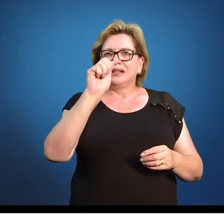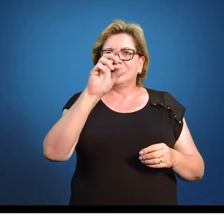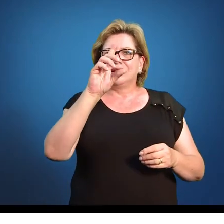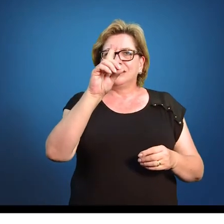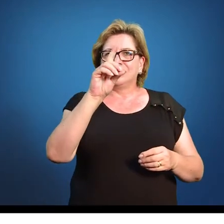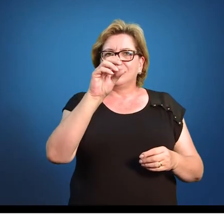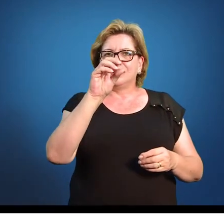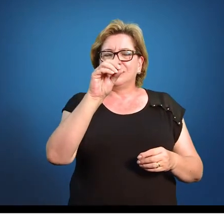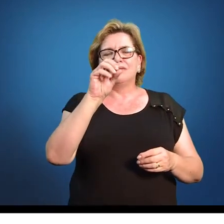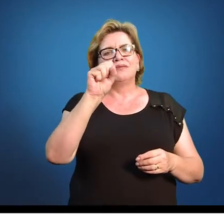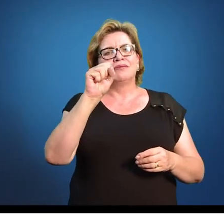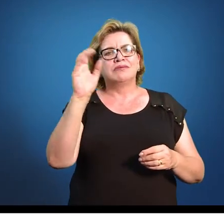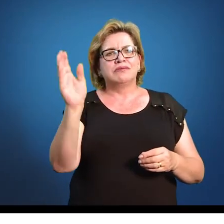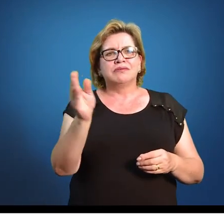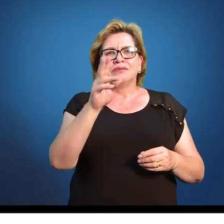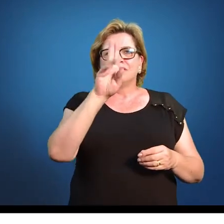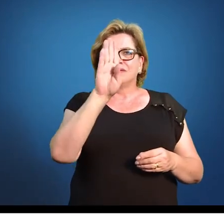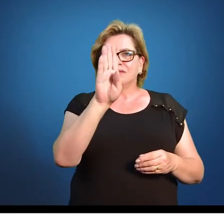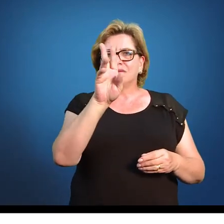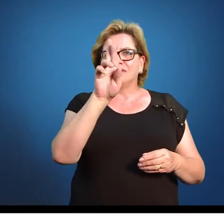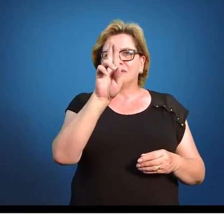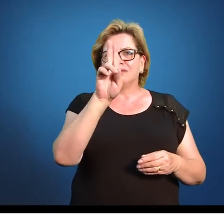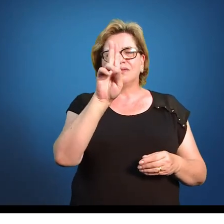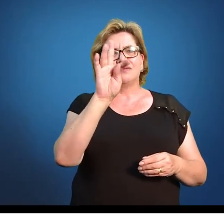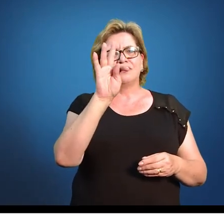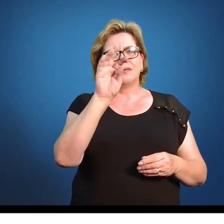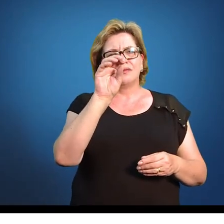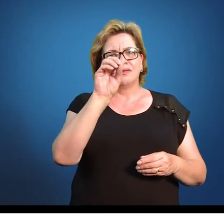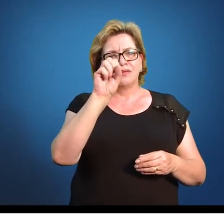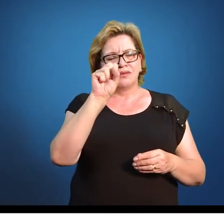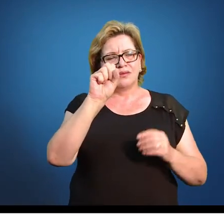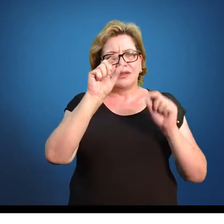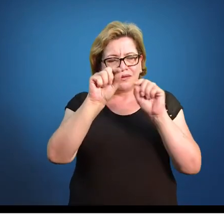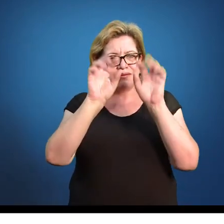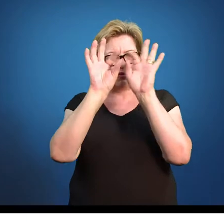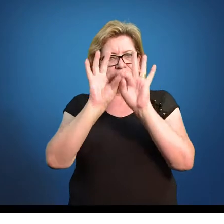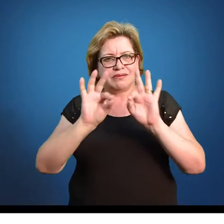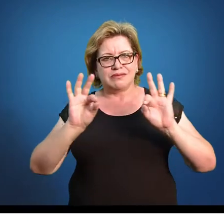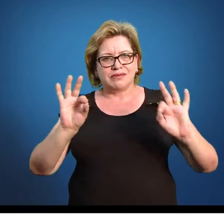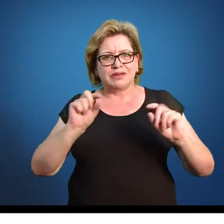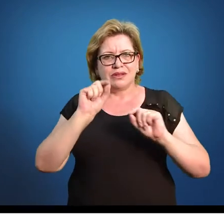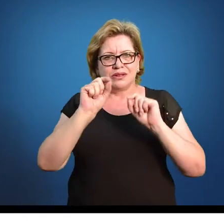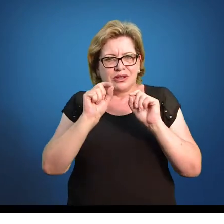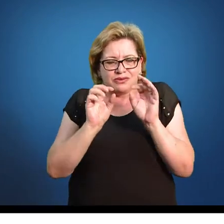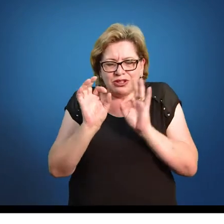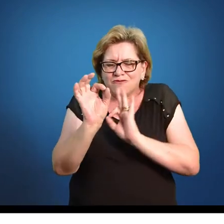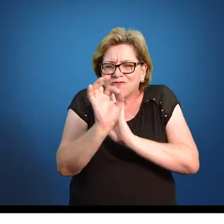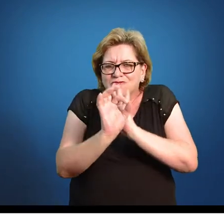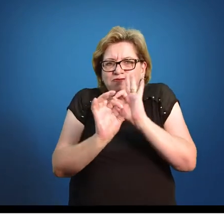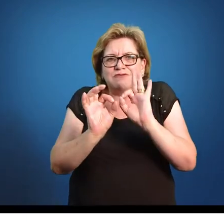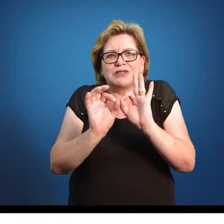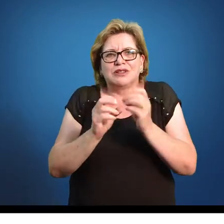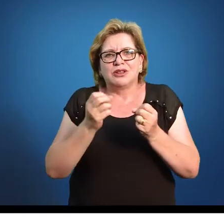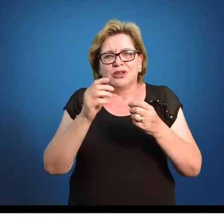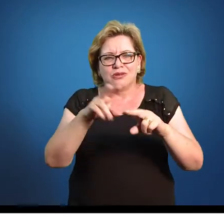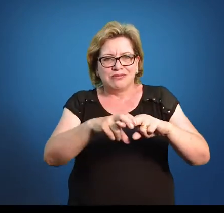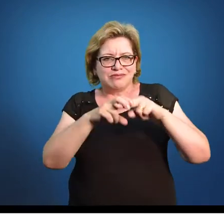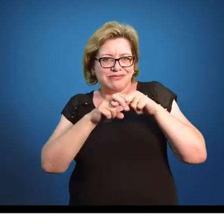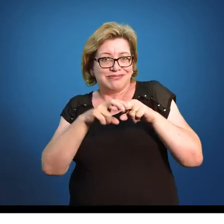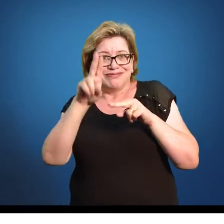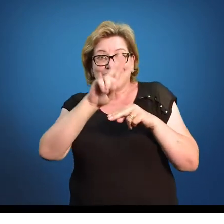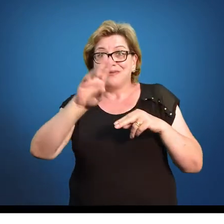O é a ideia de dados brutos? Dados brutos, a ideia é extremamente simples. É aquilo que não foi lapidado. Por isso que chama brutos.